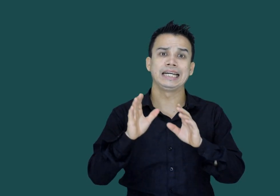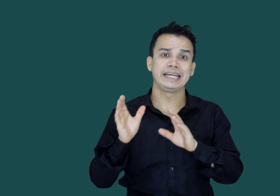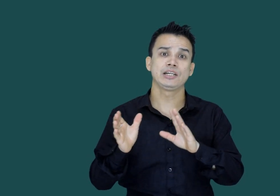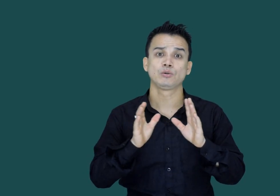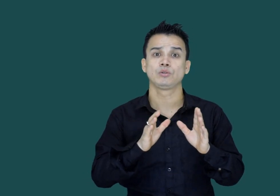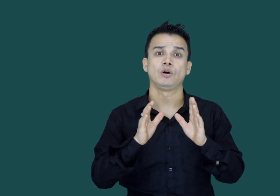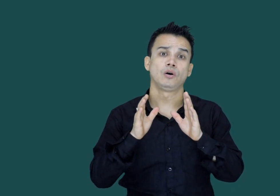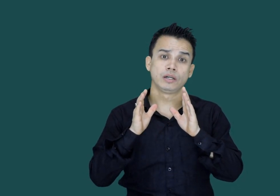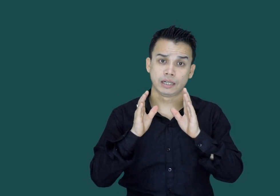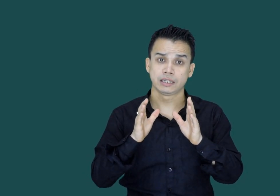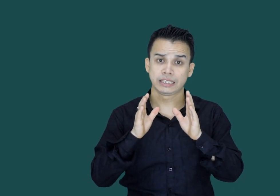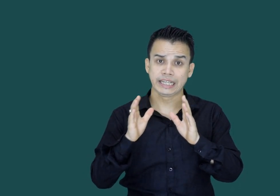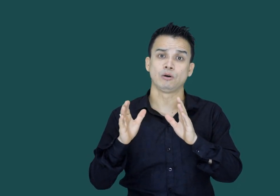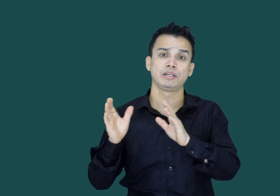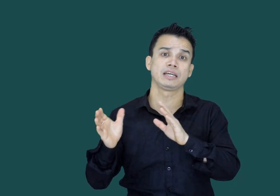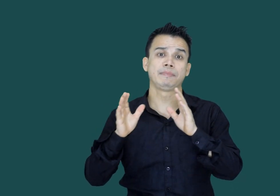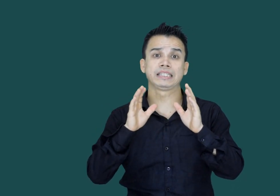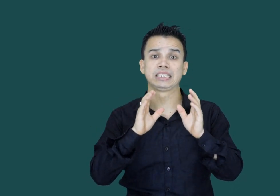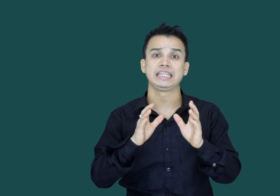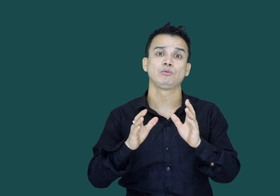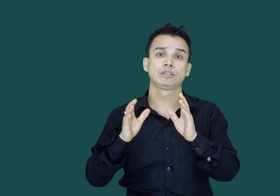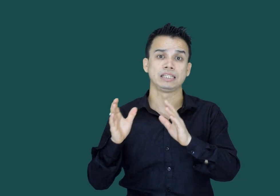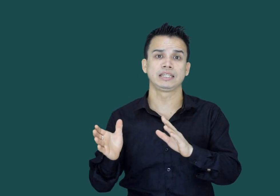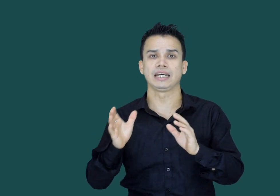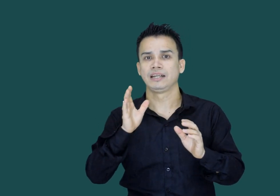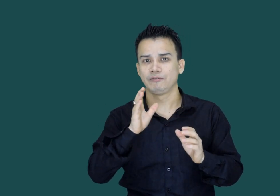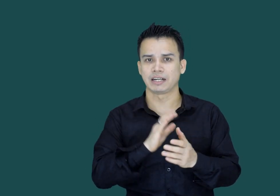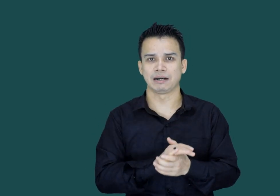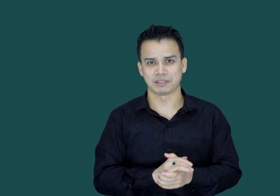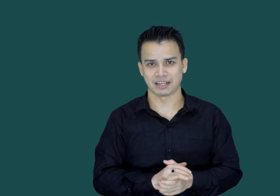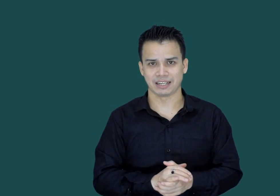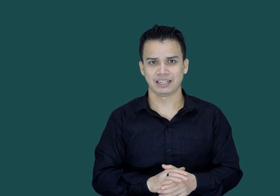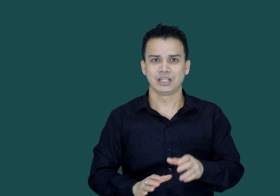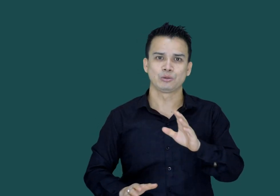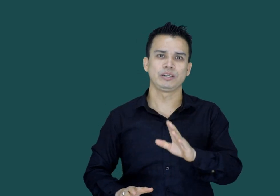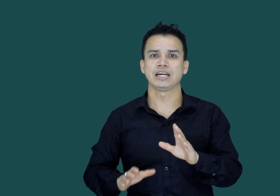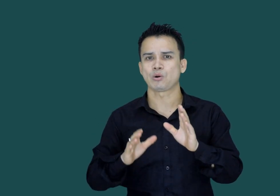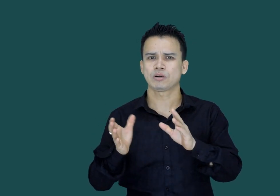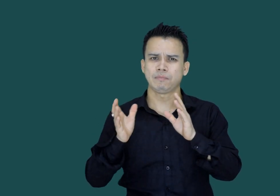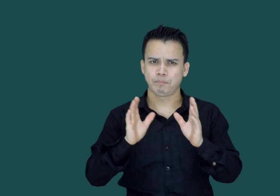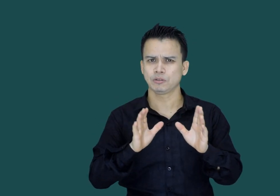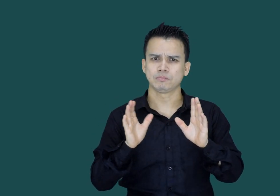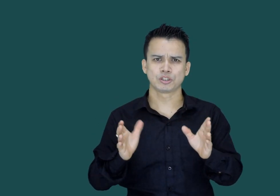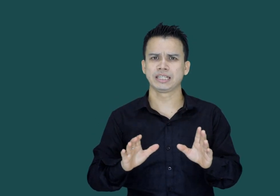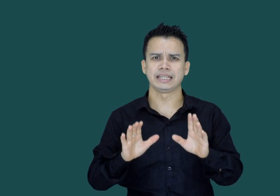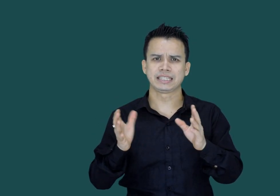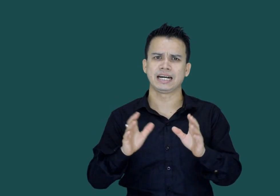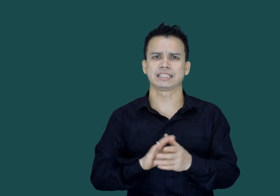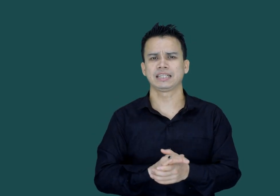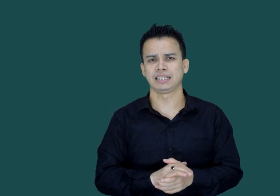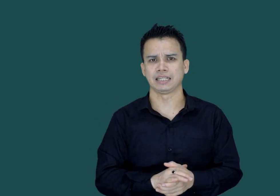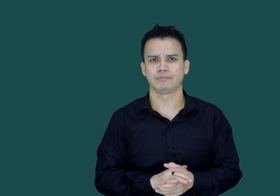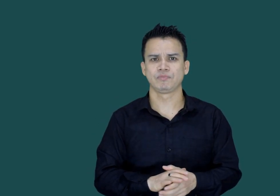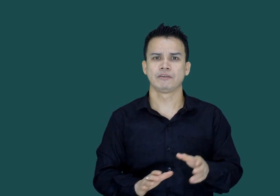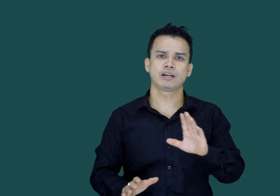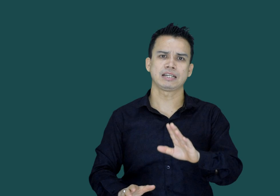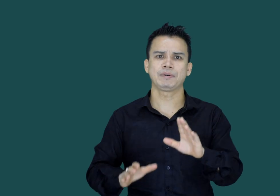lane route seal ہونے کے بعد sea route کے ذریعے وہ کام کر رہے ہیں تو انہیں روکنا بہت مشکل ہے اتنا آسان نہیں ہے فر ایکزامپل